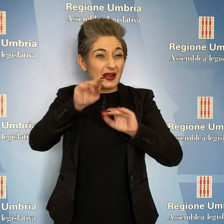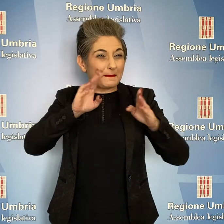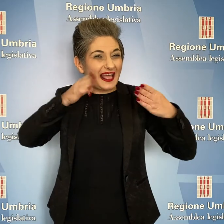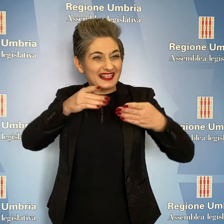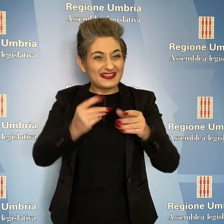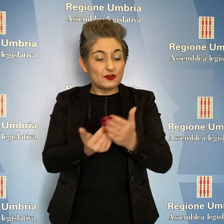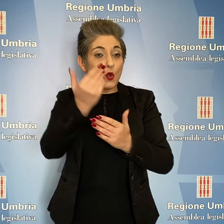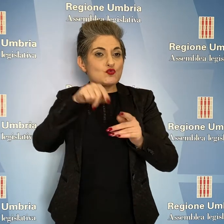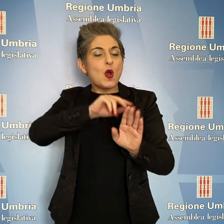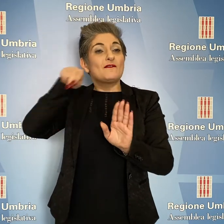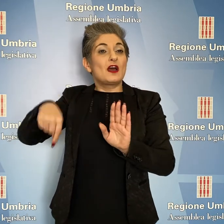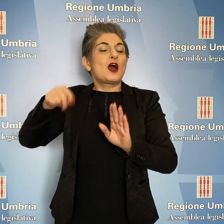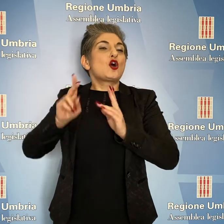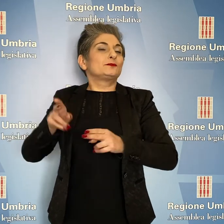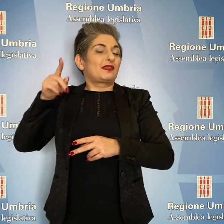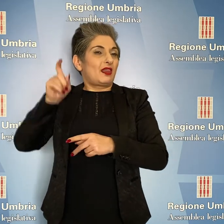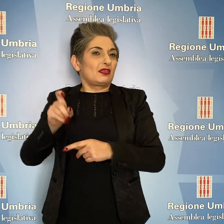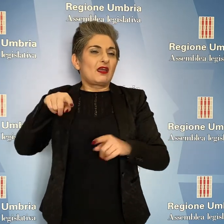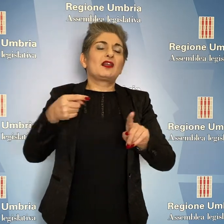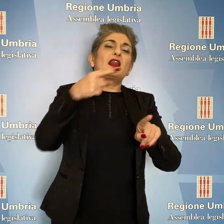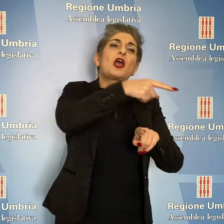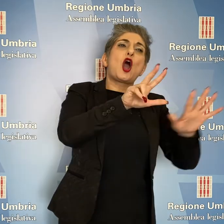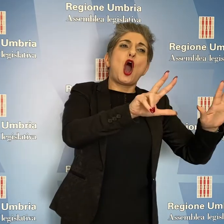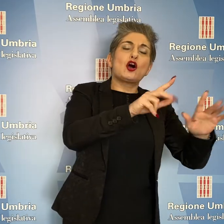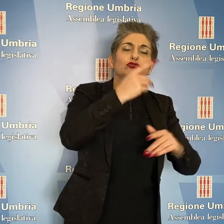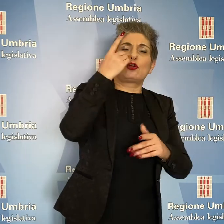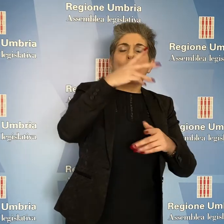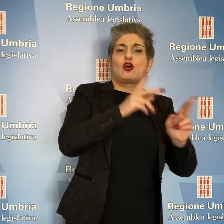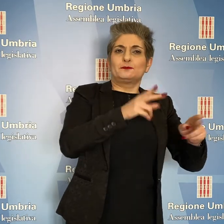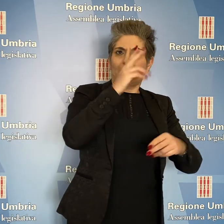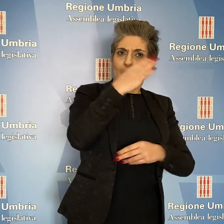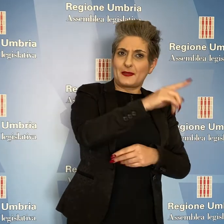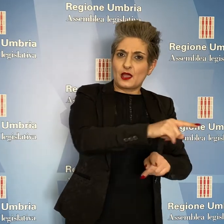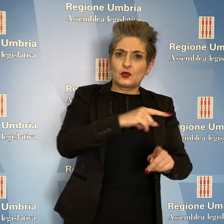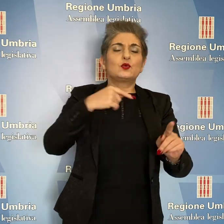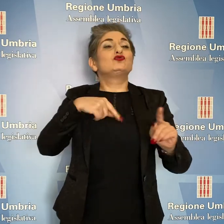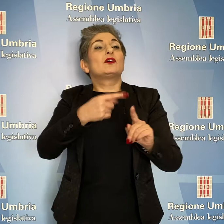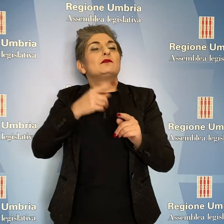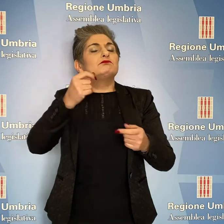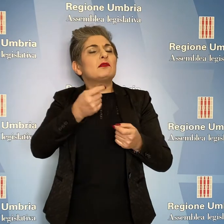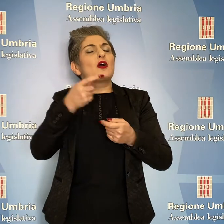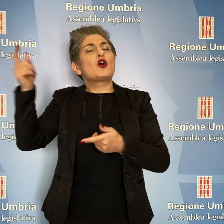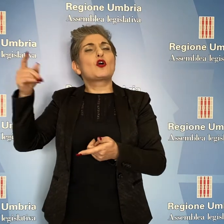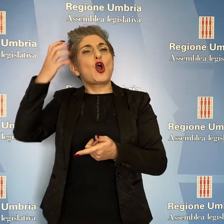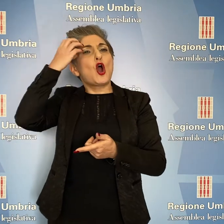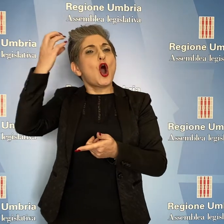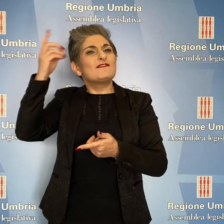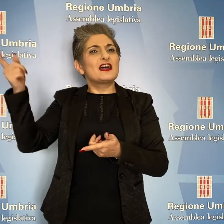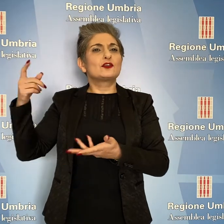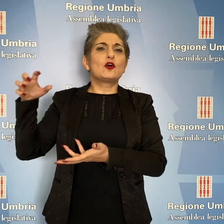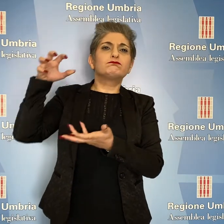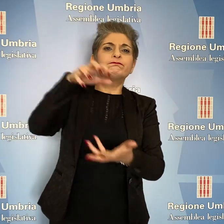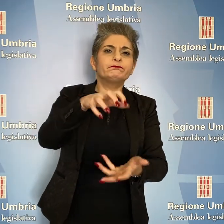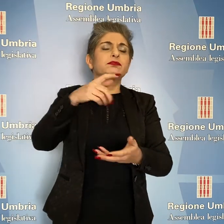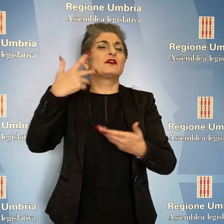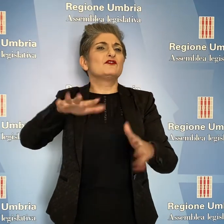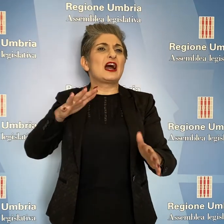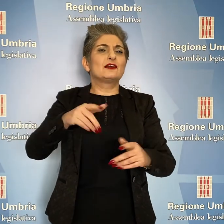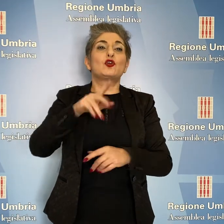intensiva a Terni e 8 nuovi a Perugia, già realizzati. Inoltre, sono stati finanziati dal governo 8,2